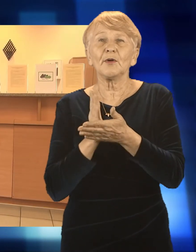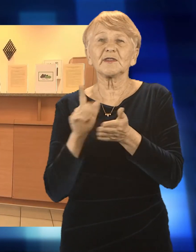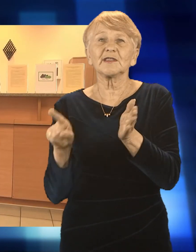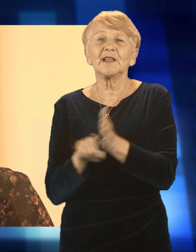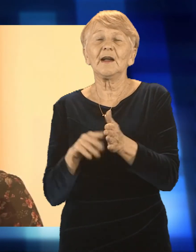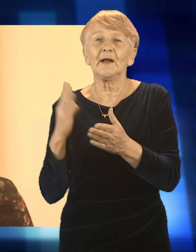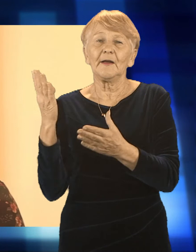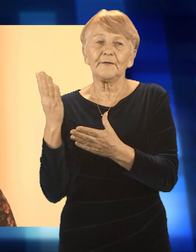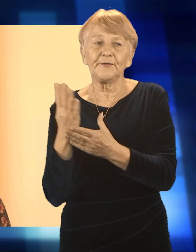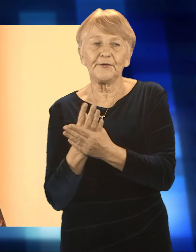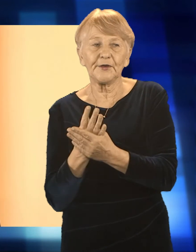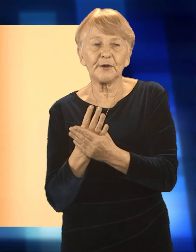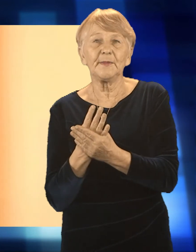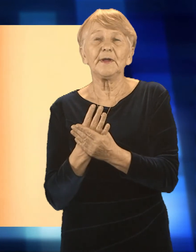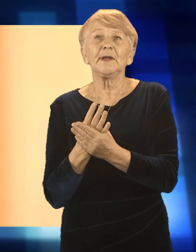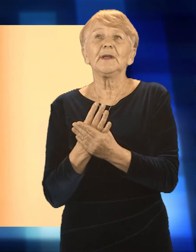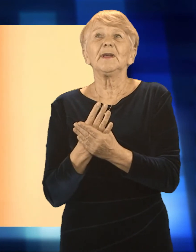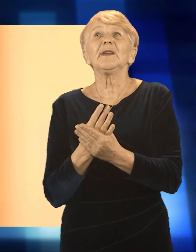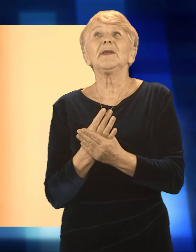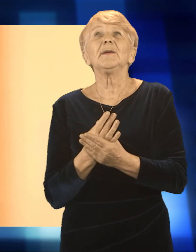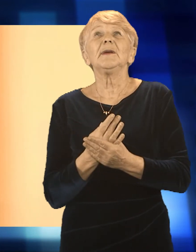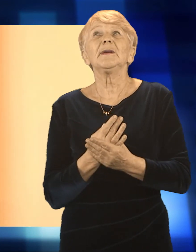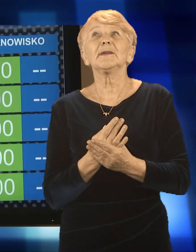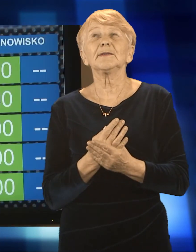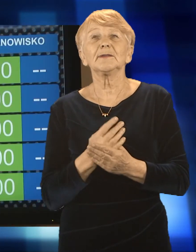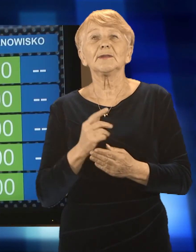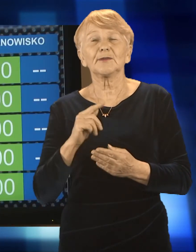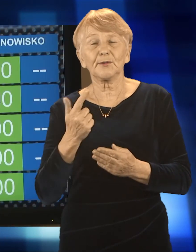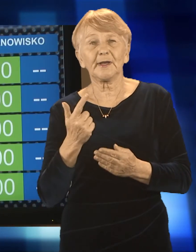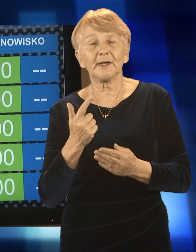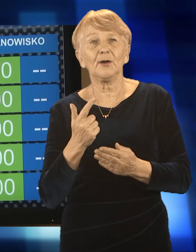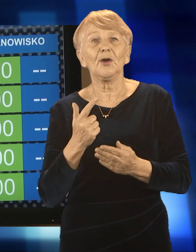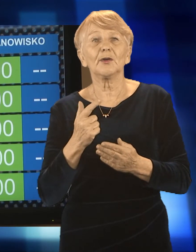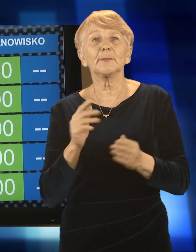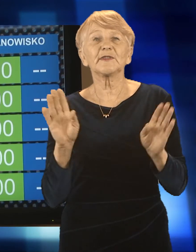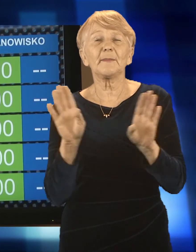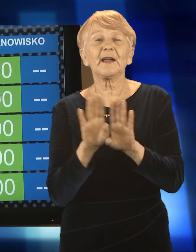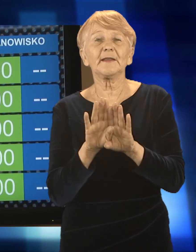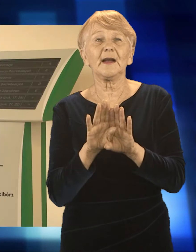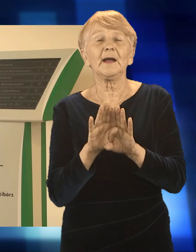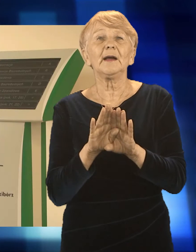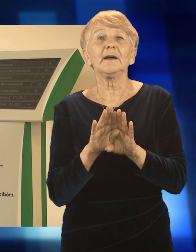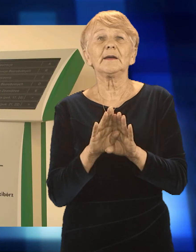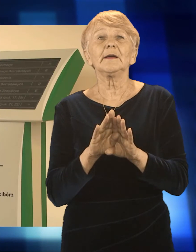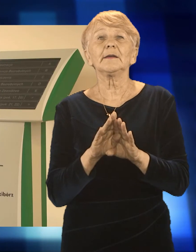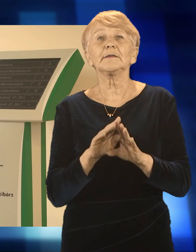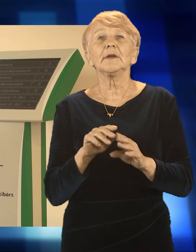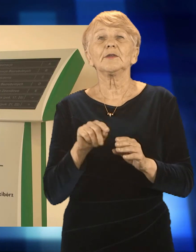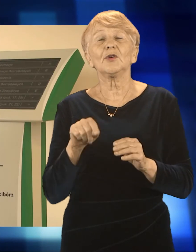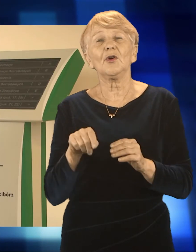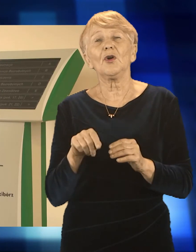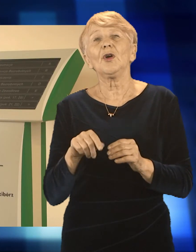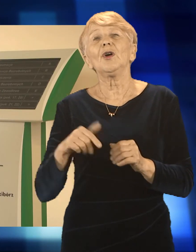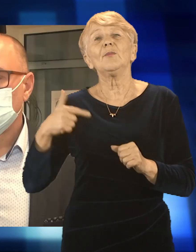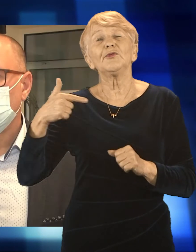branż dotkniętych drugą falą lockdownu, którą zapowiedział rząd, niestety trzeba będzie poczekać, bo urzędy nie mają jeszcze możliwości dodatkowego